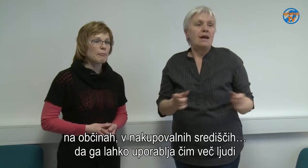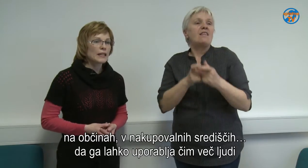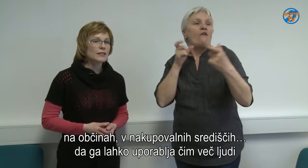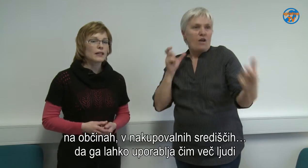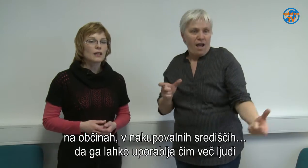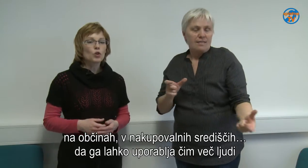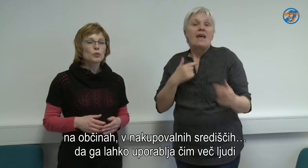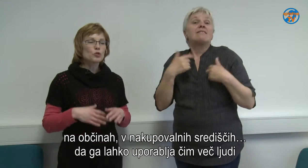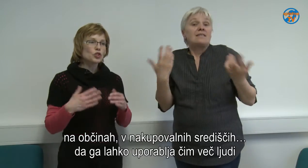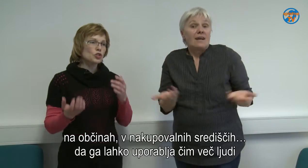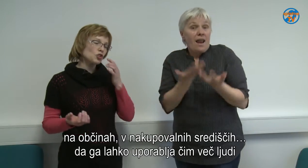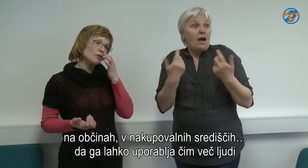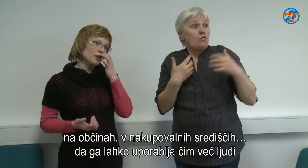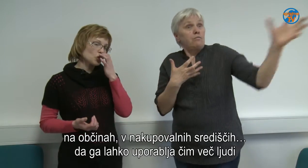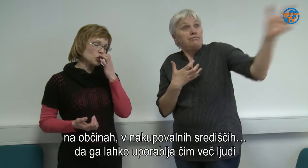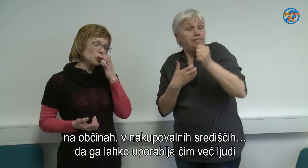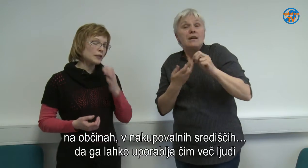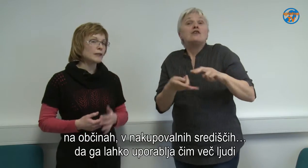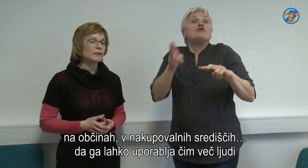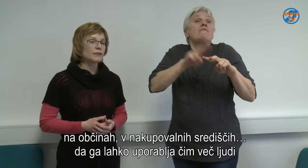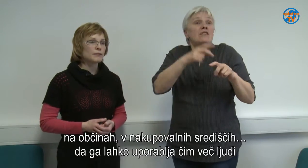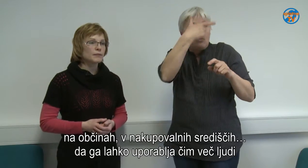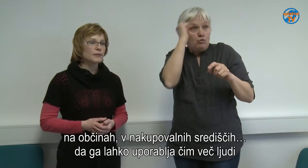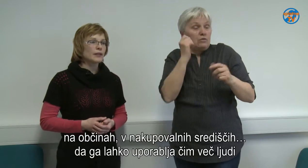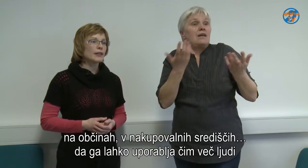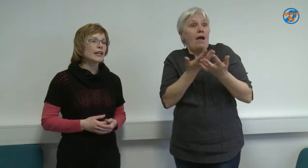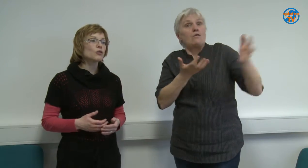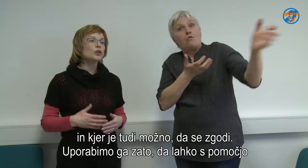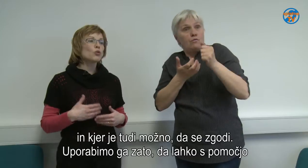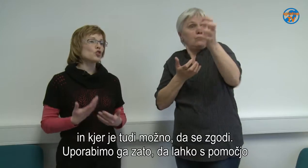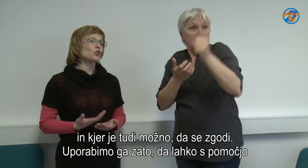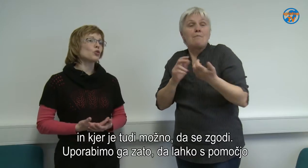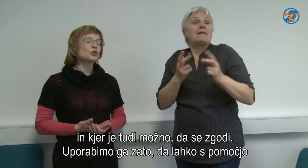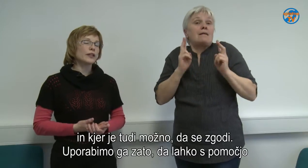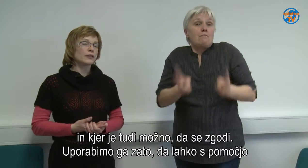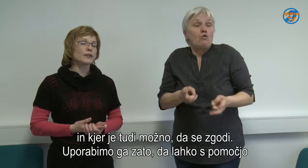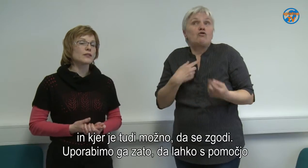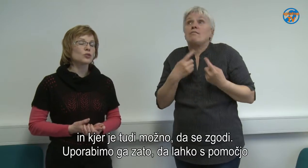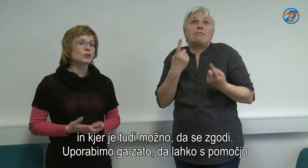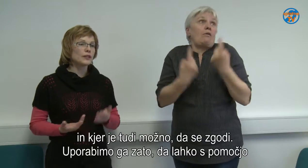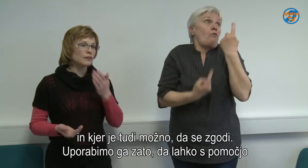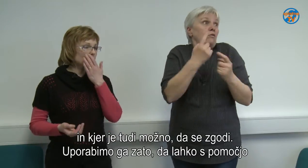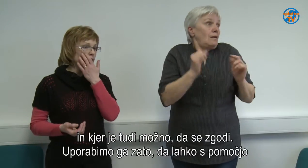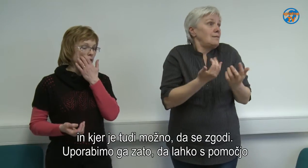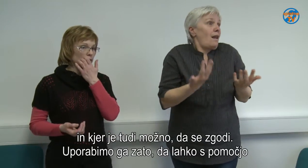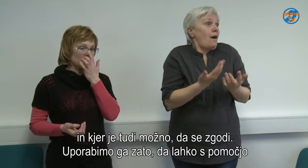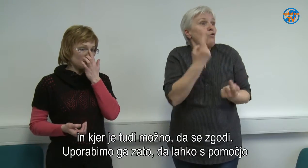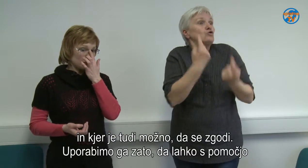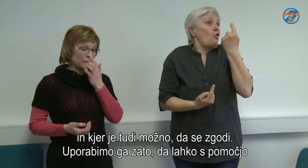Da se ga lahko posluži čim več ljudi. In kjer je tudi možen dogodek, da se zgodi.